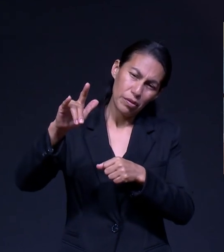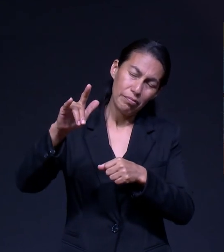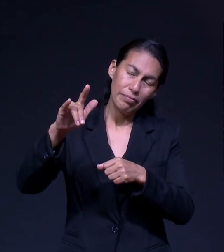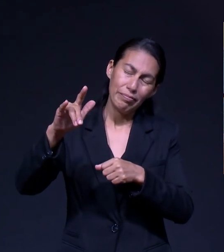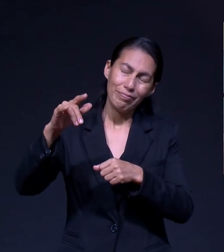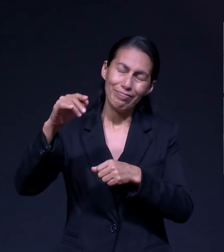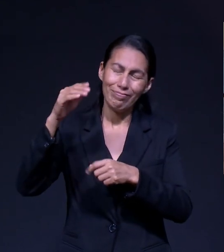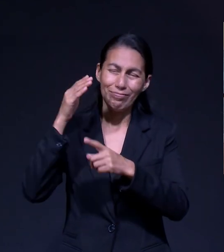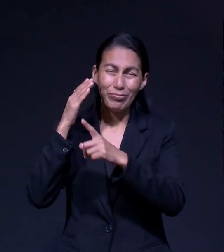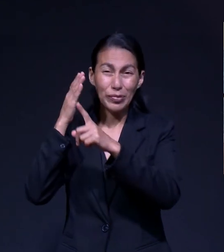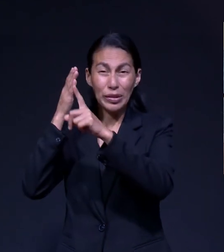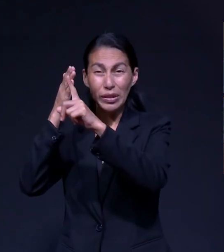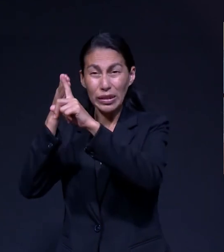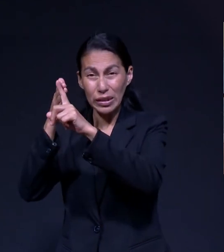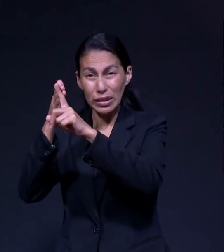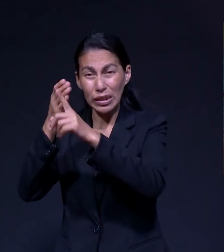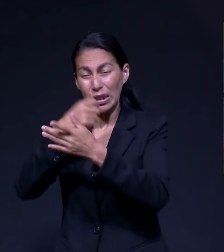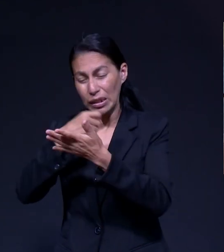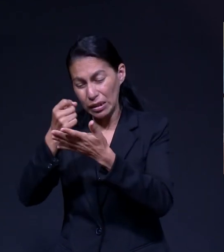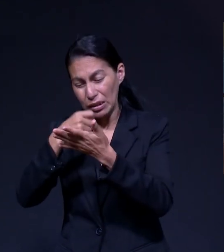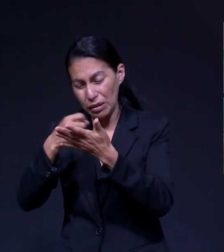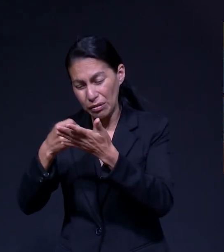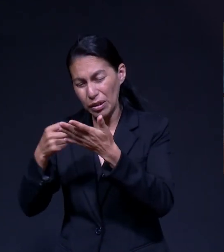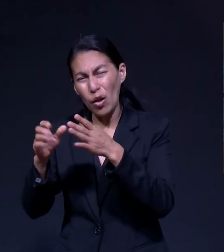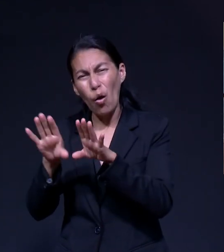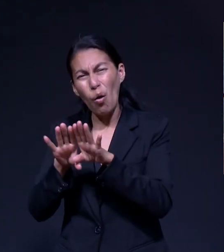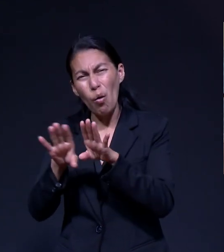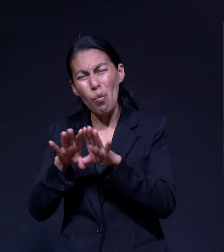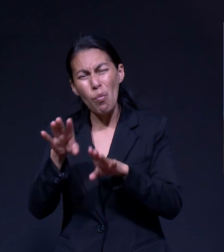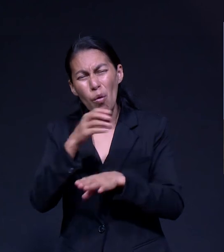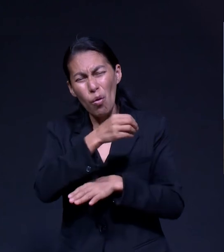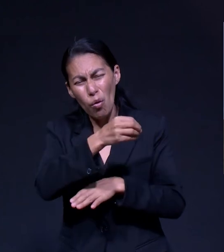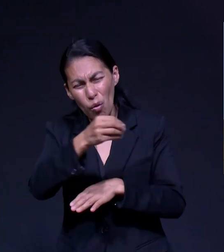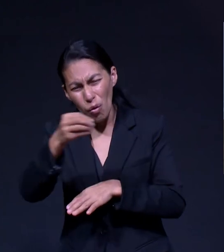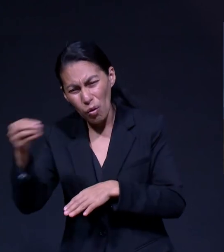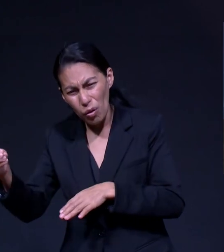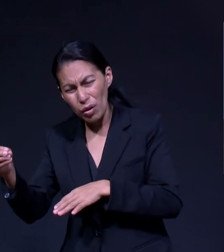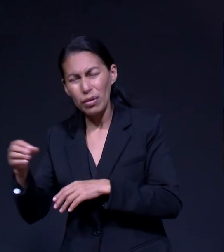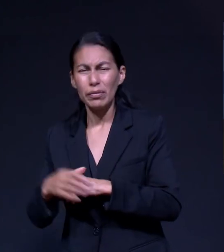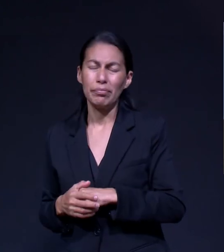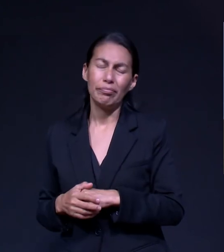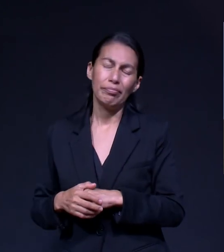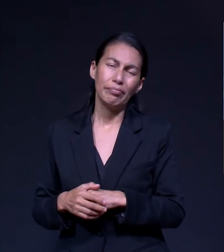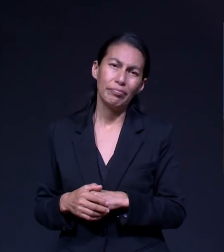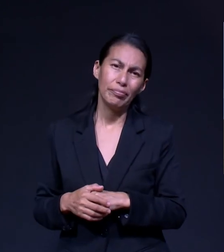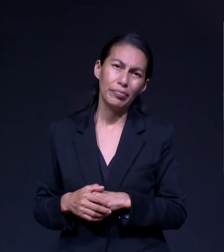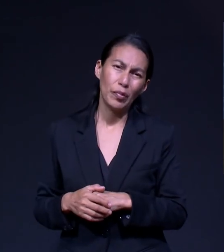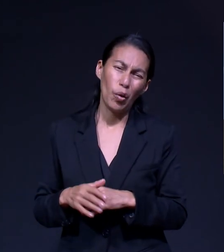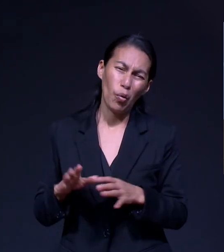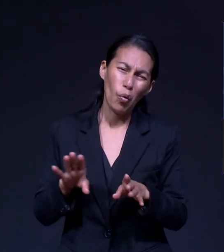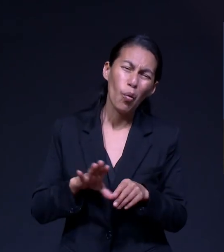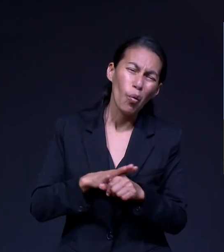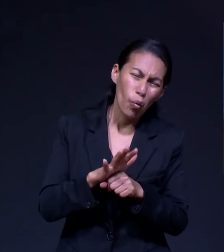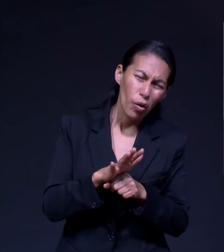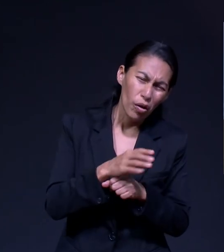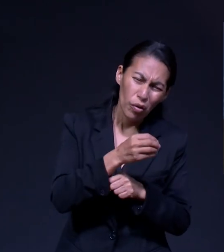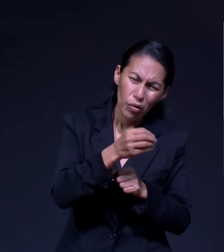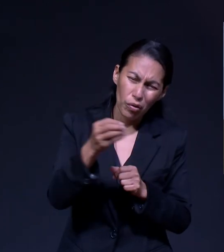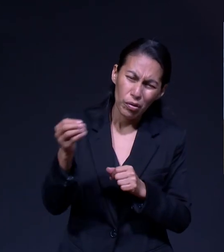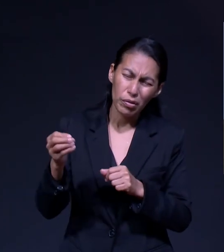Esa Misión Escribir Todo Lo Que Pudiera Y Pensar En Cómo Organizar Esas Historias Cuál Iba A ser La Lógica De Esa Narrativa No